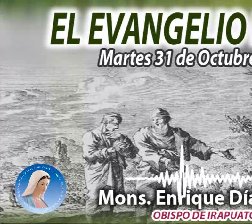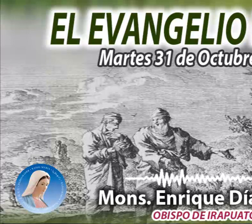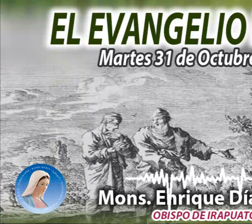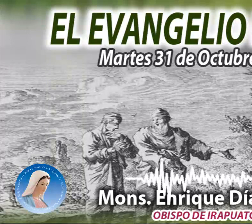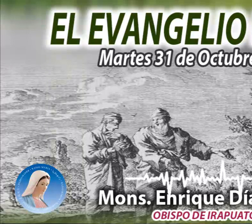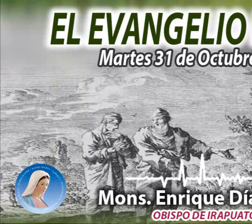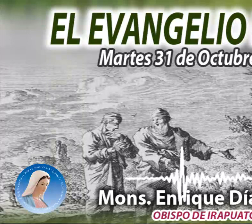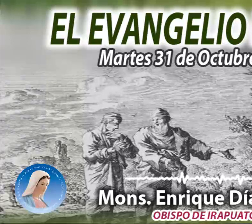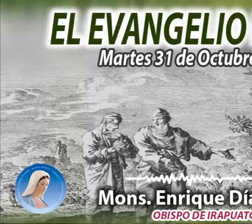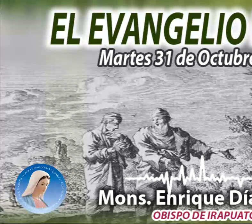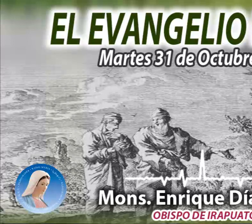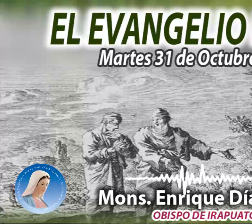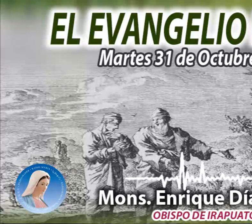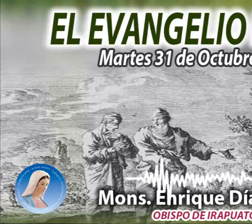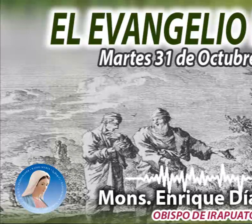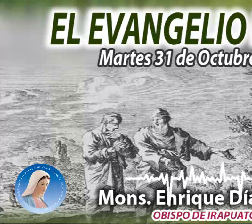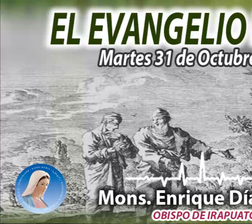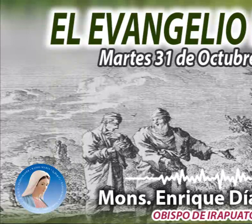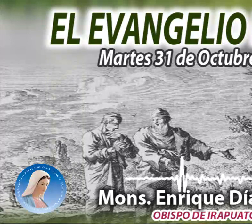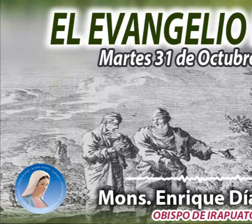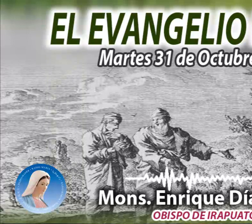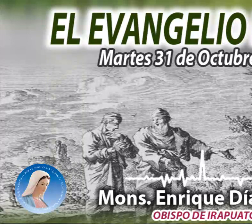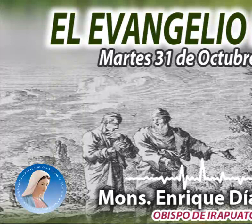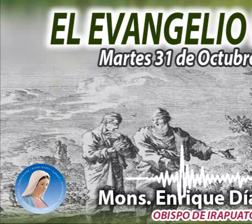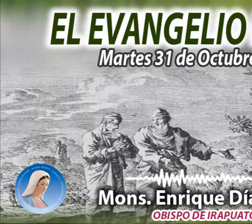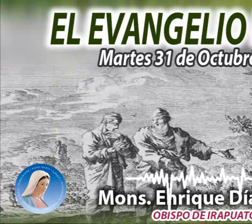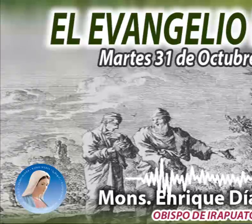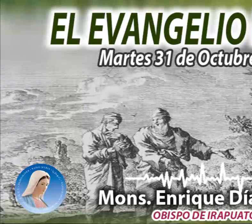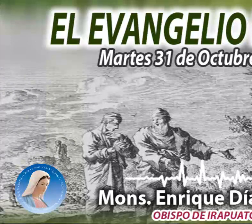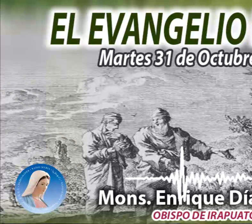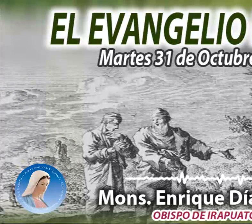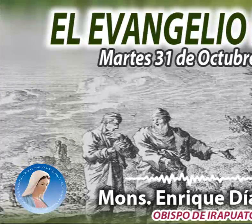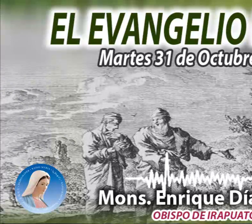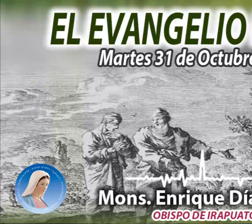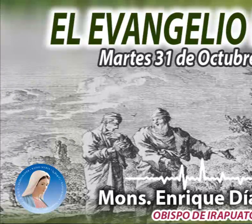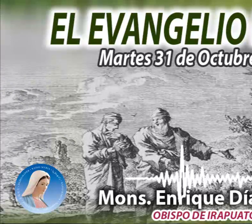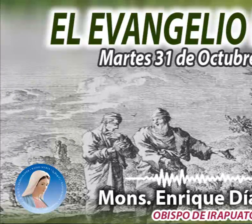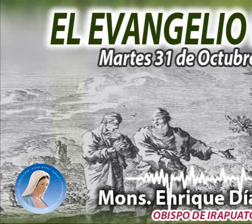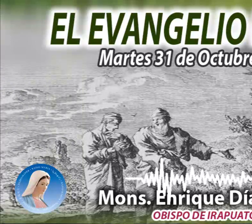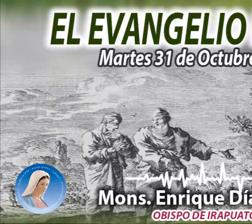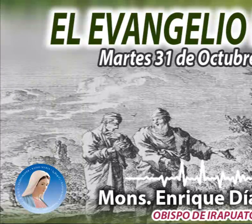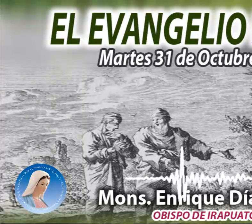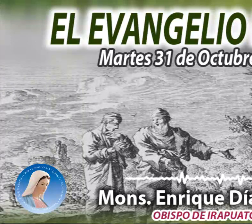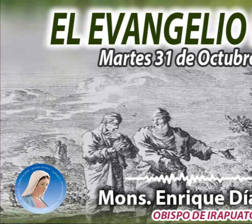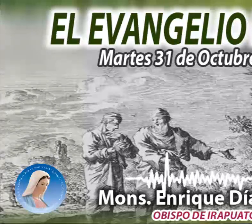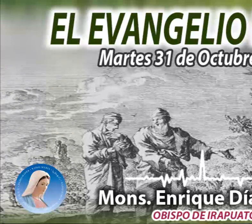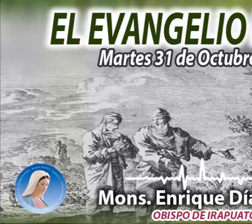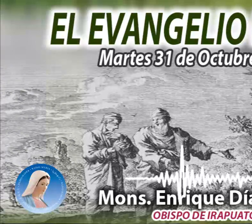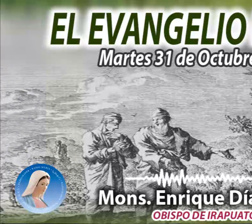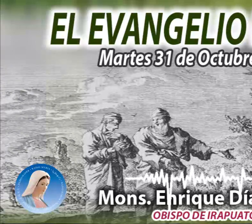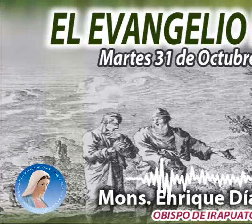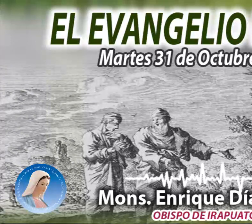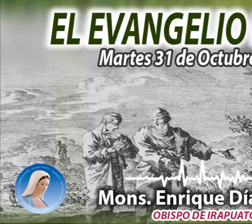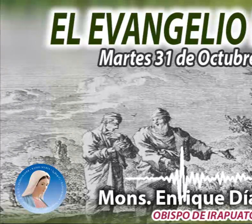El Evangelio del Día, en voz de Monseñor Enrique Díaz, a través de Radio María, Voz de